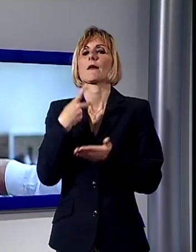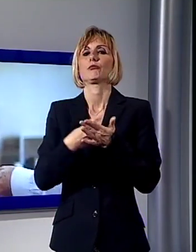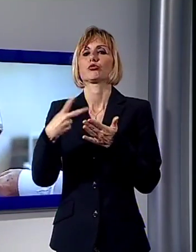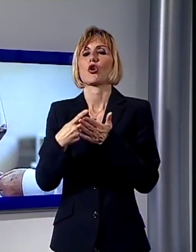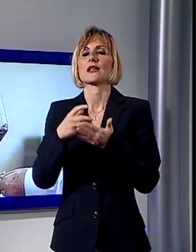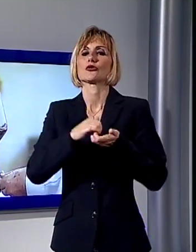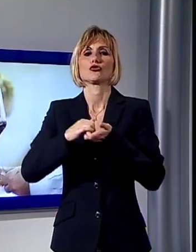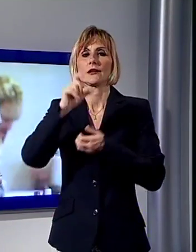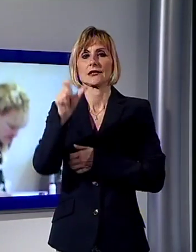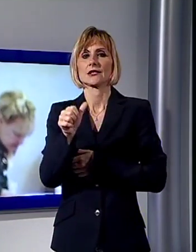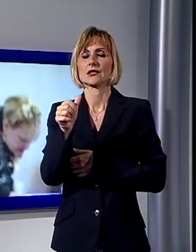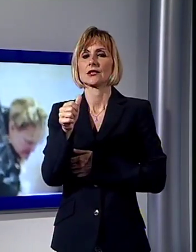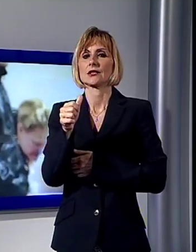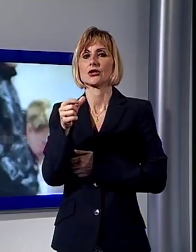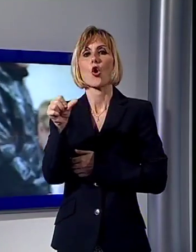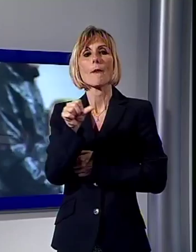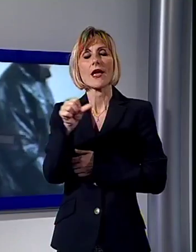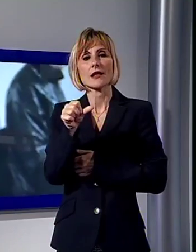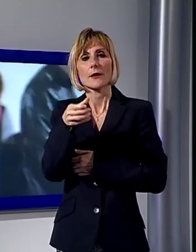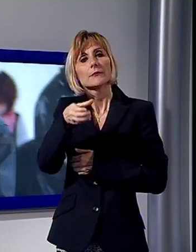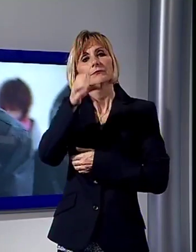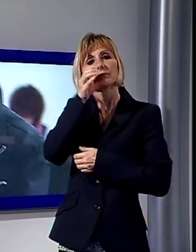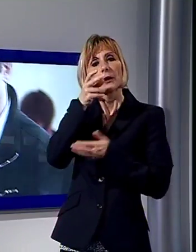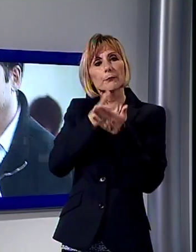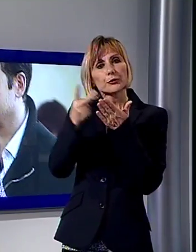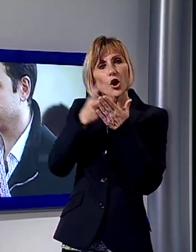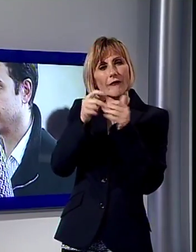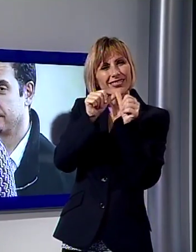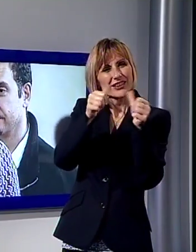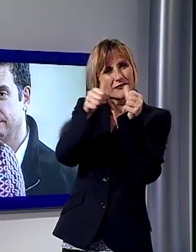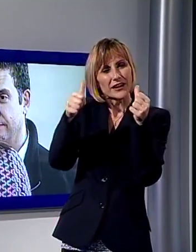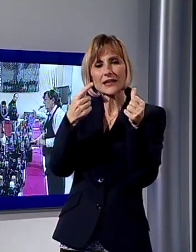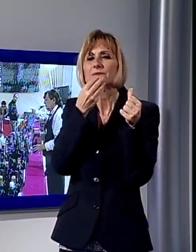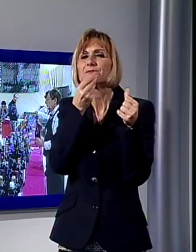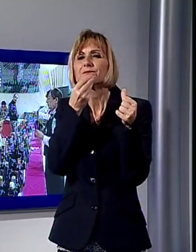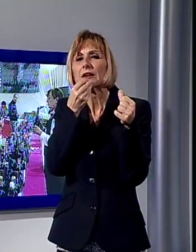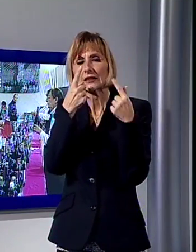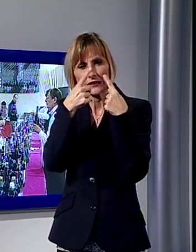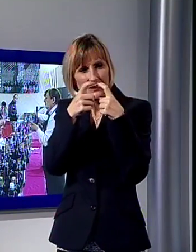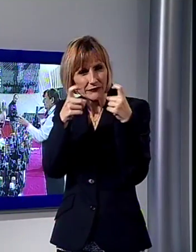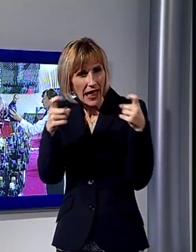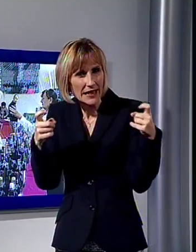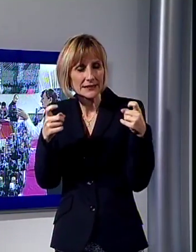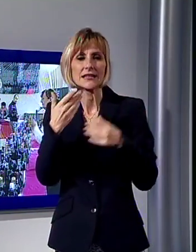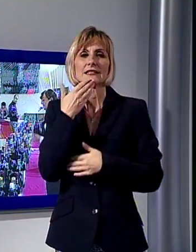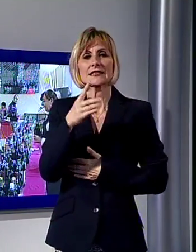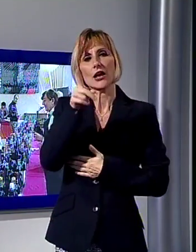Capiremo le differenze organolettiche assaggiando alcuni tra i più blasonati e riconosciuti riferimenti del Sangiovese della Toscana.